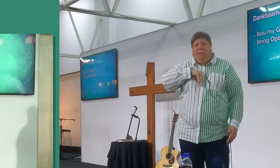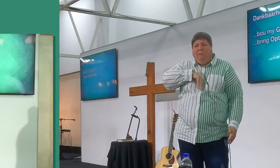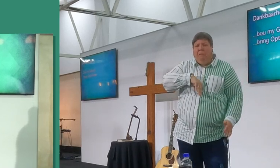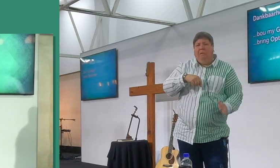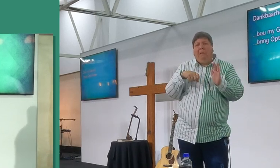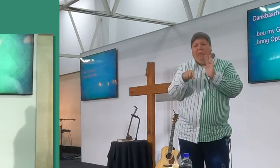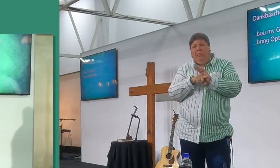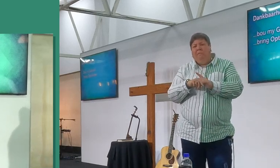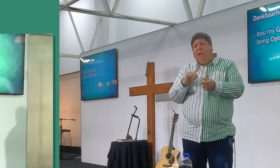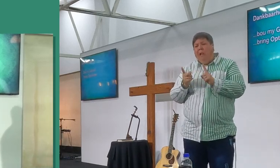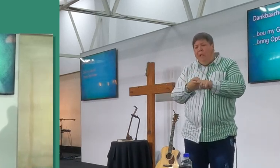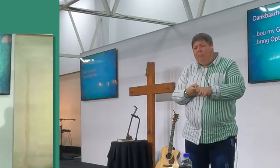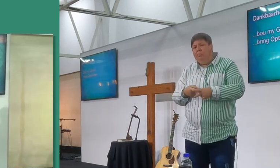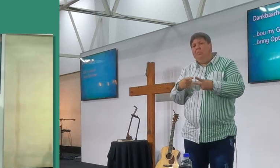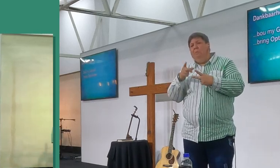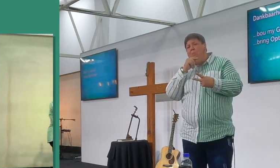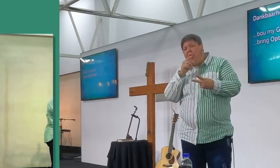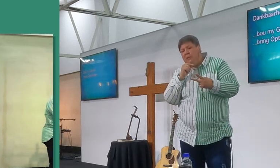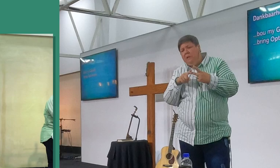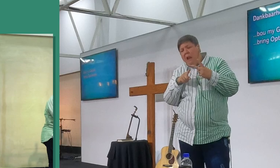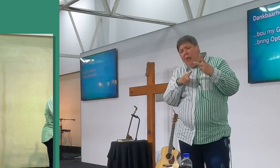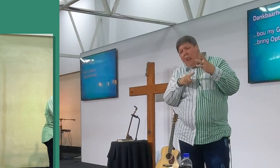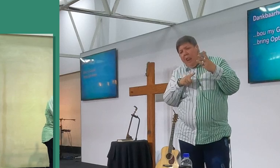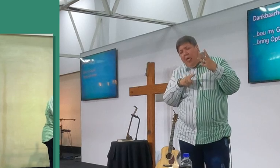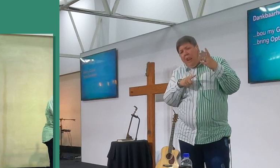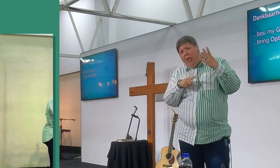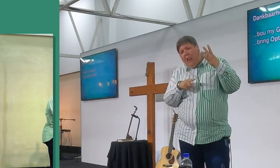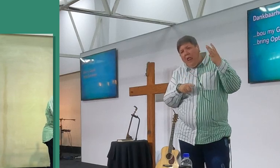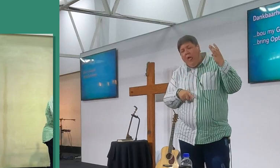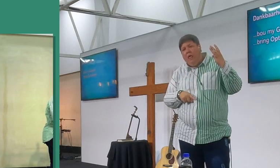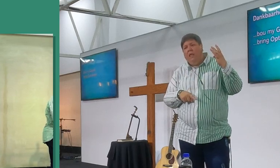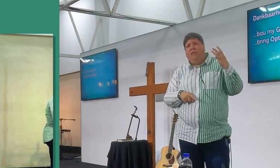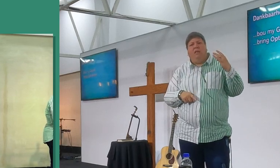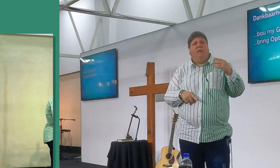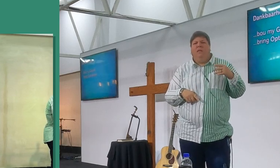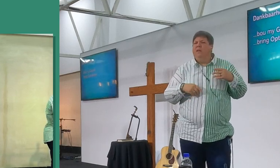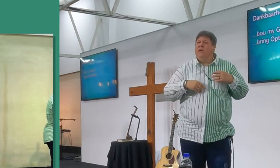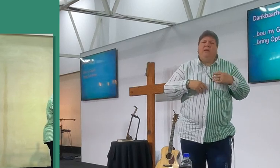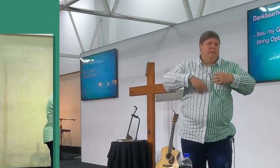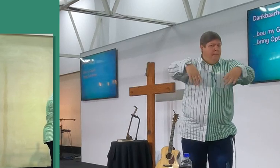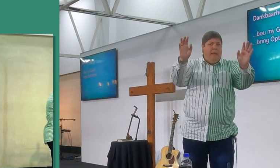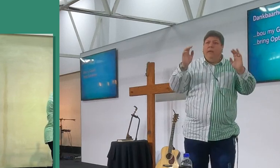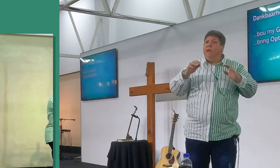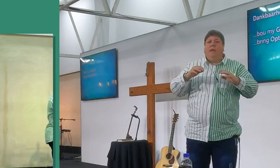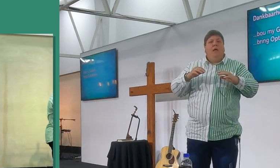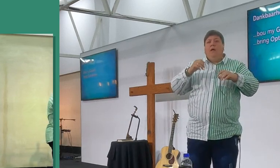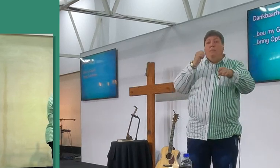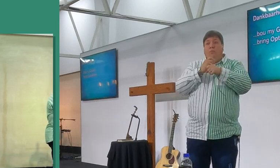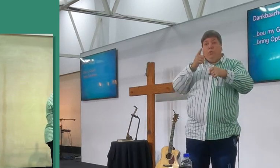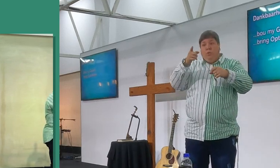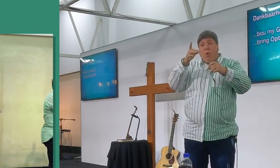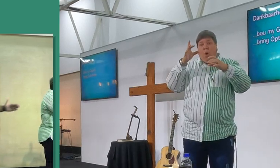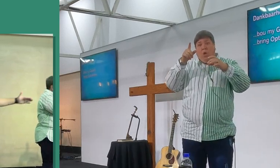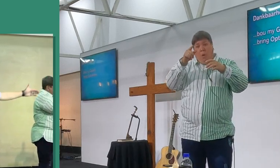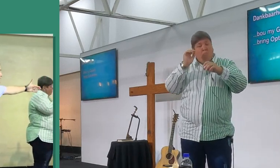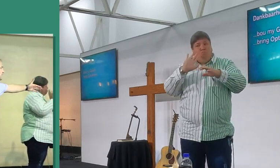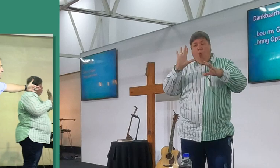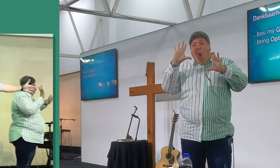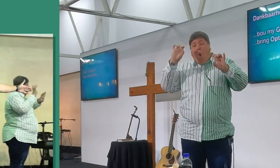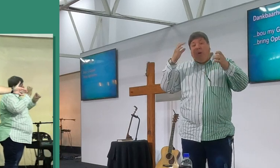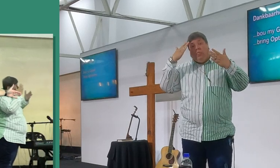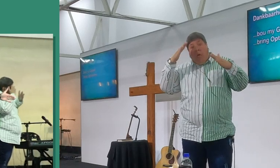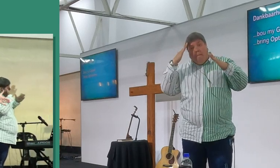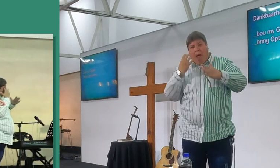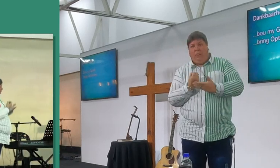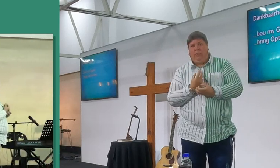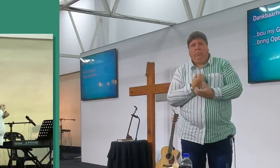ja, die land is so, en die president het nou weer, ouwens, ek en jy mag nie dit doen, nie dit borrel van ondankbaarheid, en hoe ver ek is van die